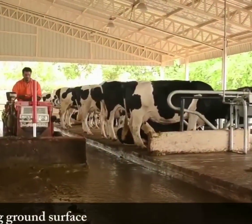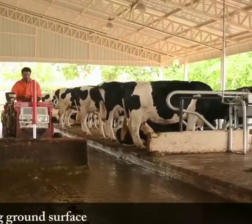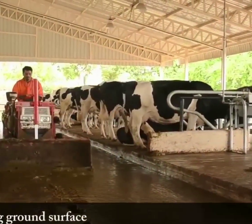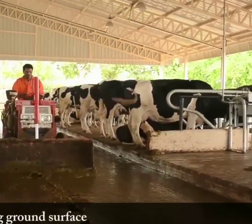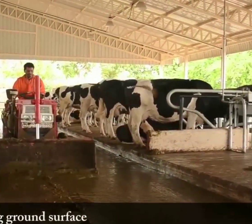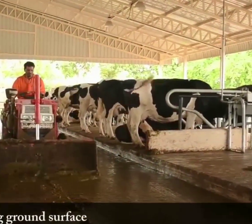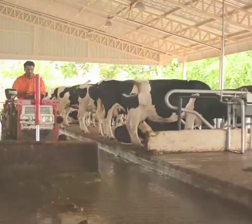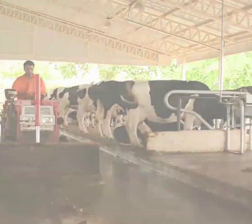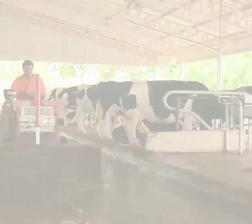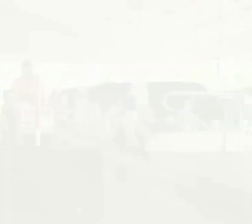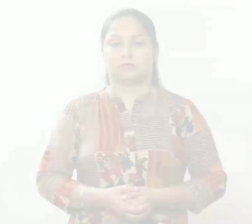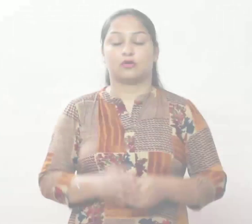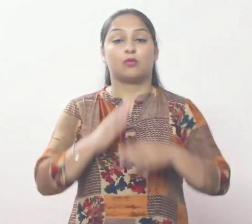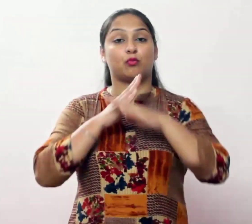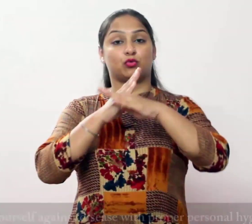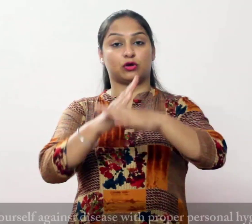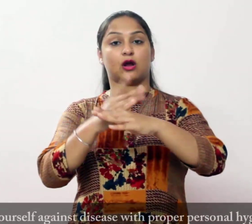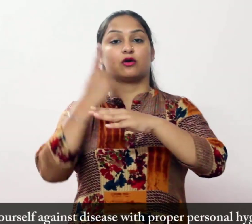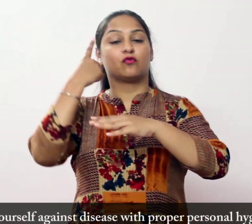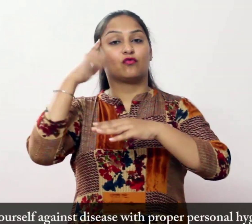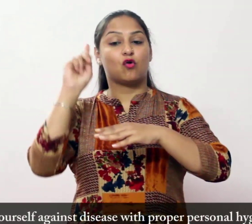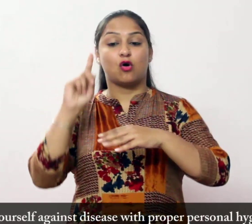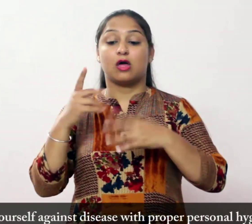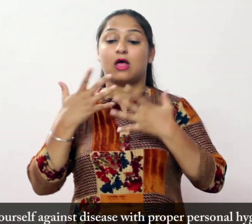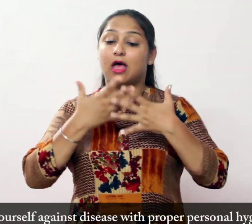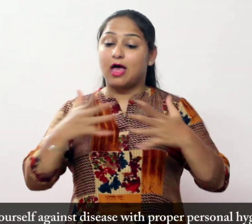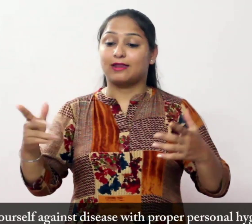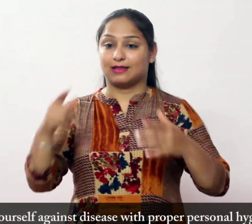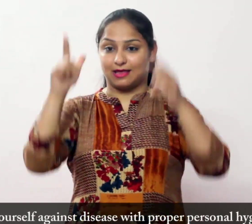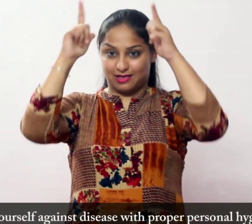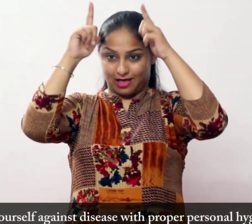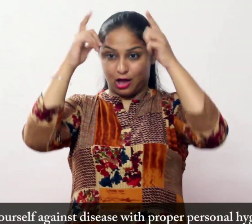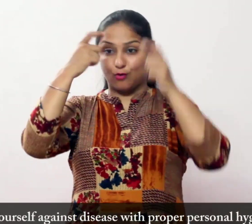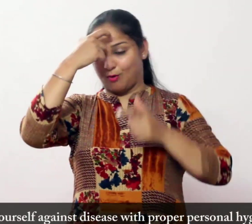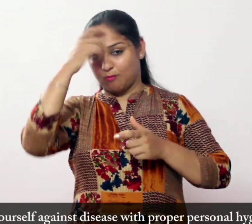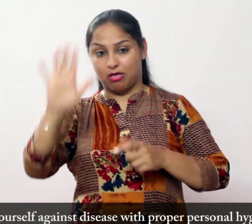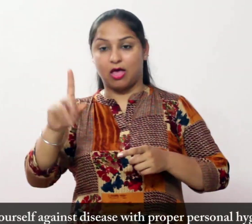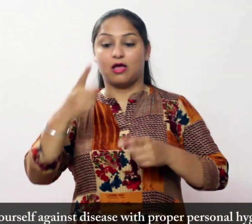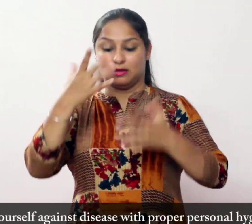उचित व्यक्तिकत स्वच्छता के साथ रोग के खिलाफ खुद को सुरक्षत रखें